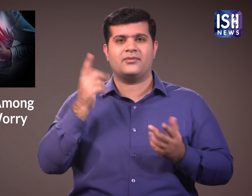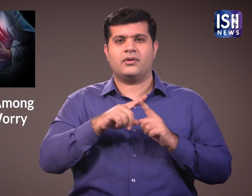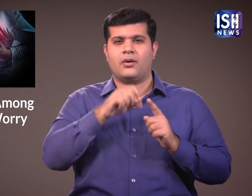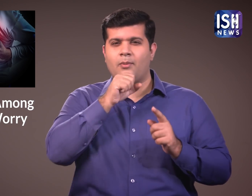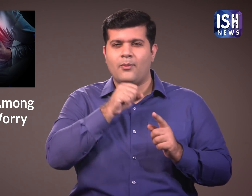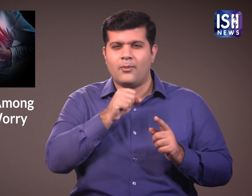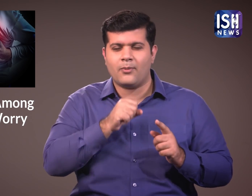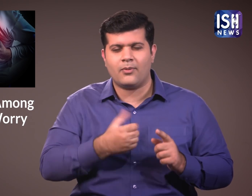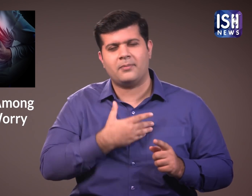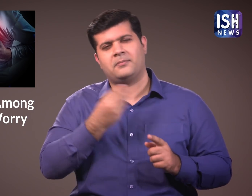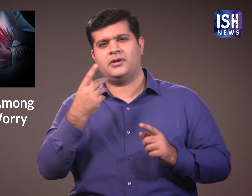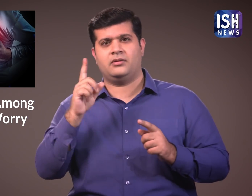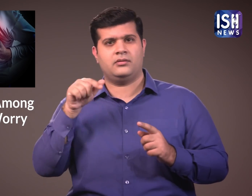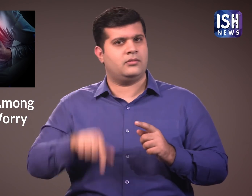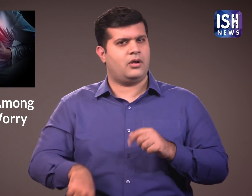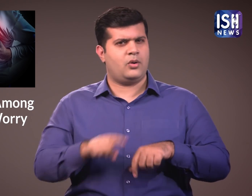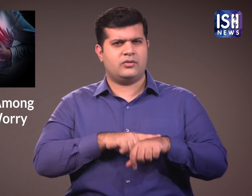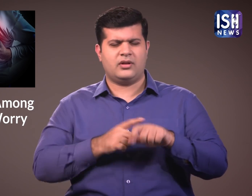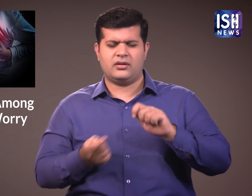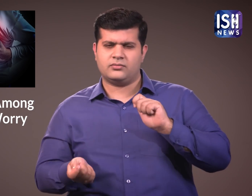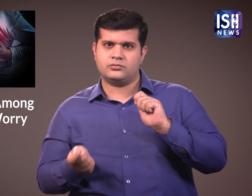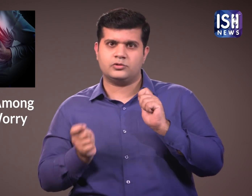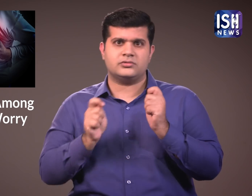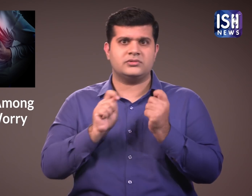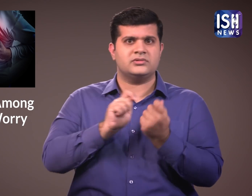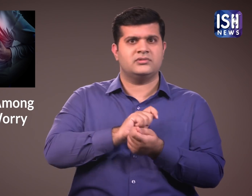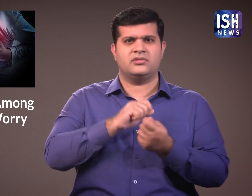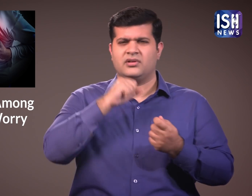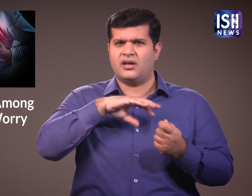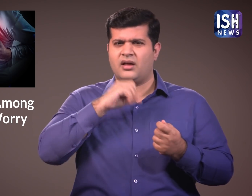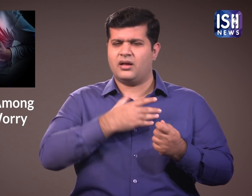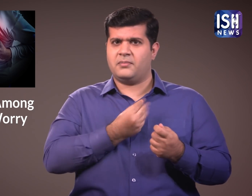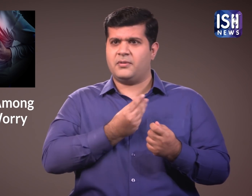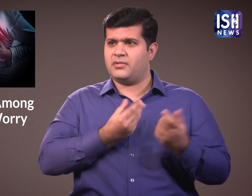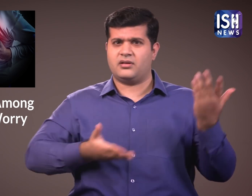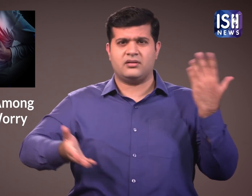पहले यह केवल वरिष्ट नागरेकों को प्रबावित करता था लेकिन अब समय बदल गया है